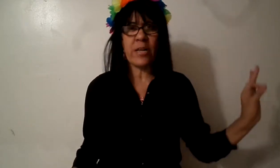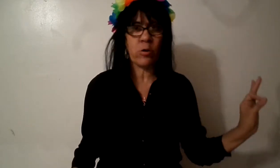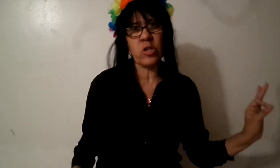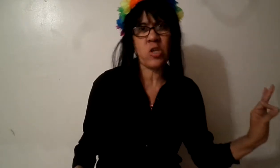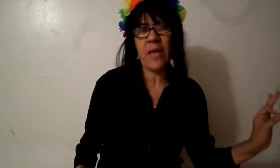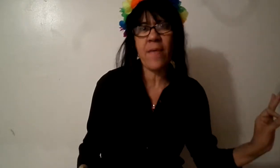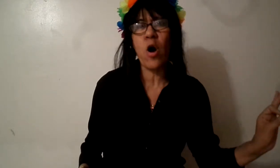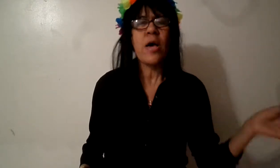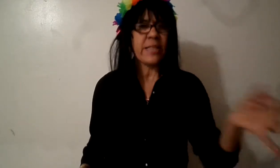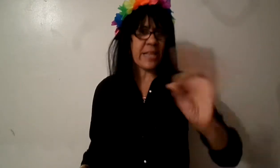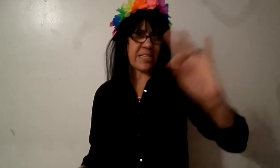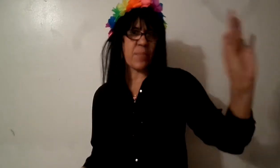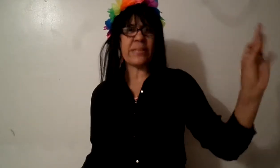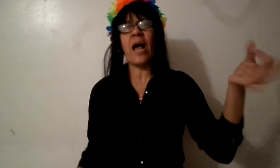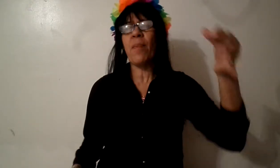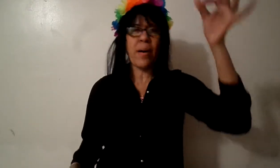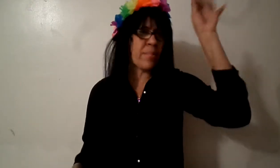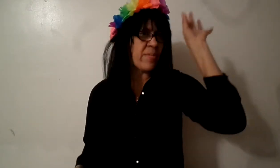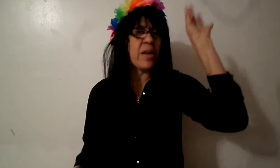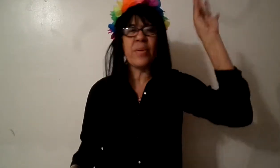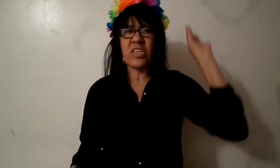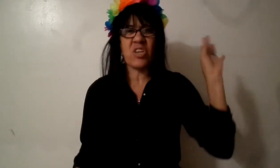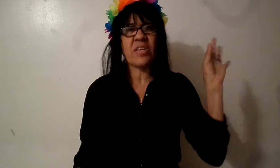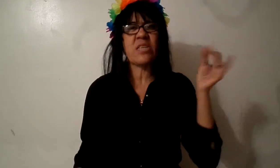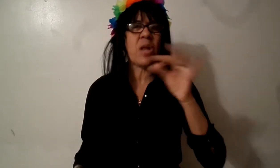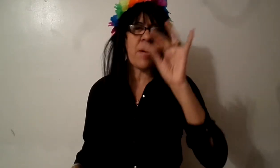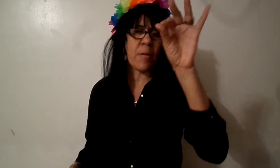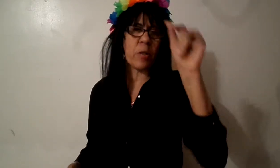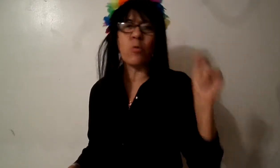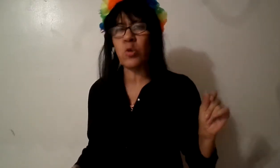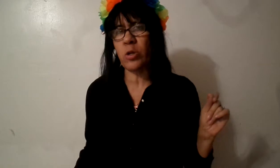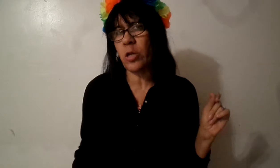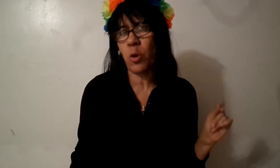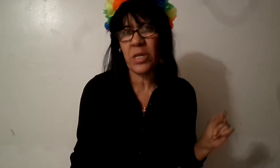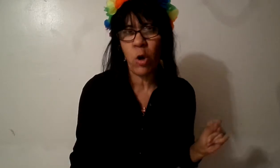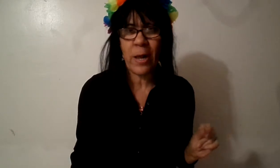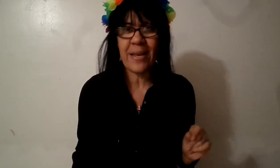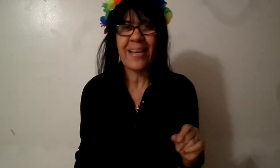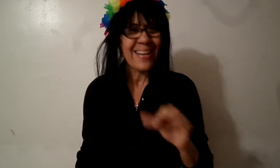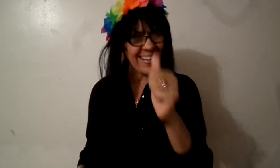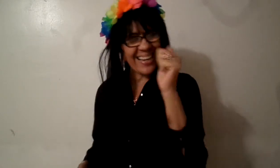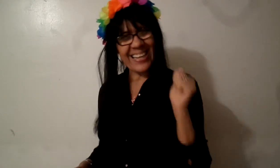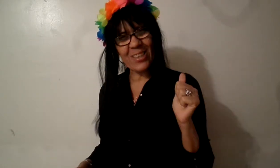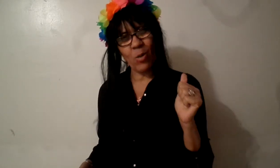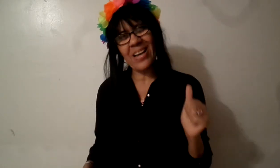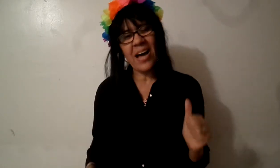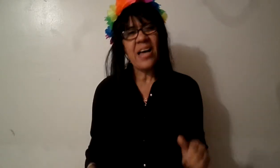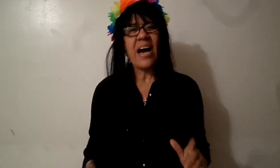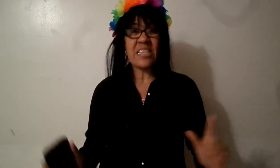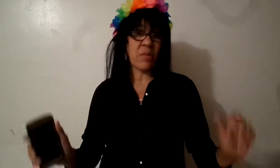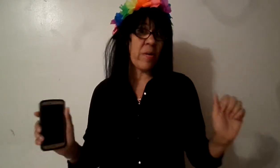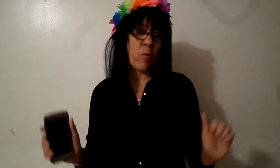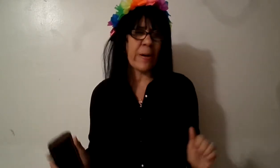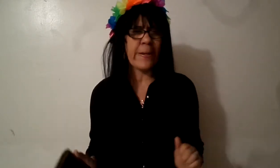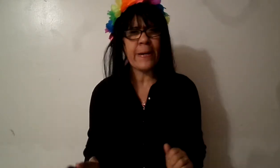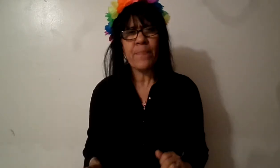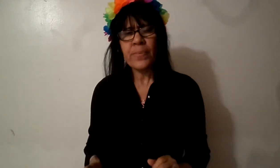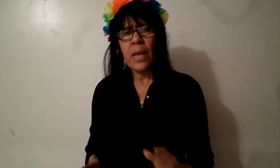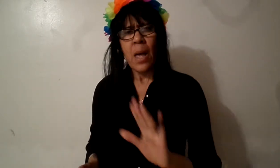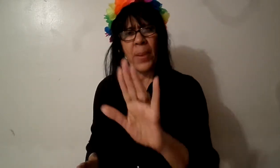acondicionado tirarse para atrás va a vivir bien chévere y le vamos a dar un sueldo de $2,000 que lindo ¿verdad? así vive cualquiera pero